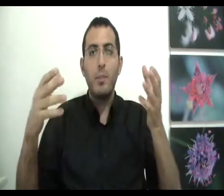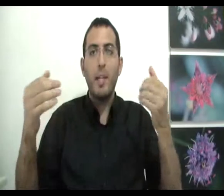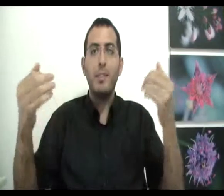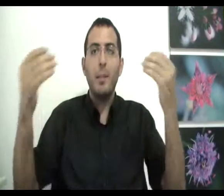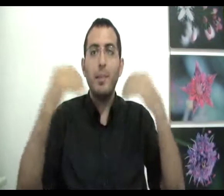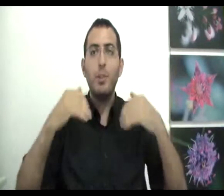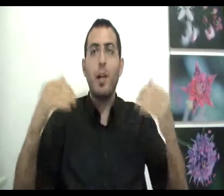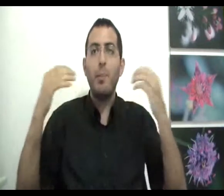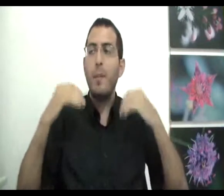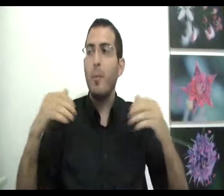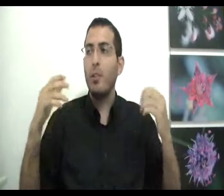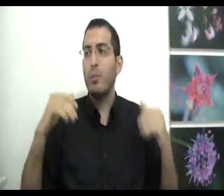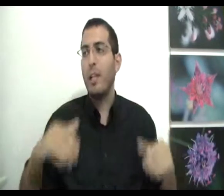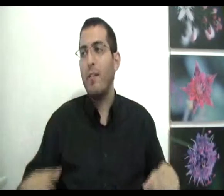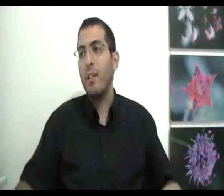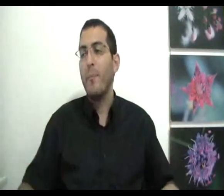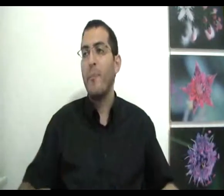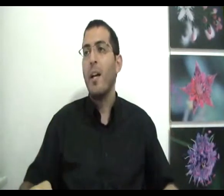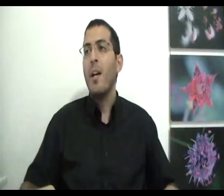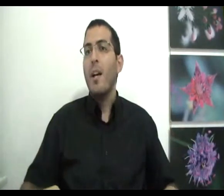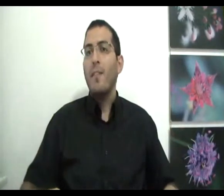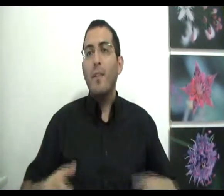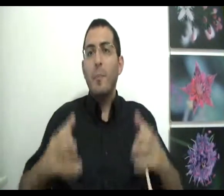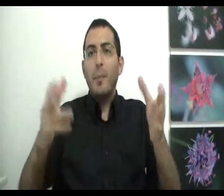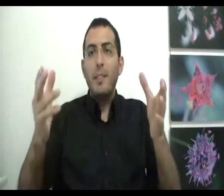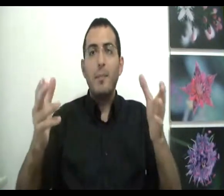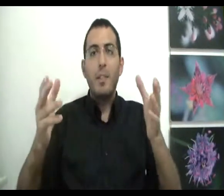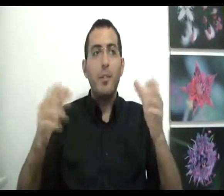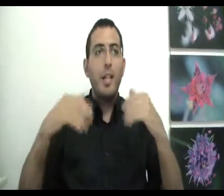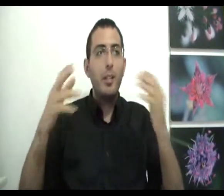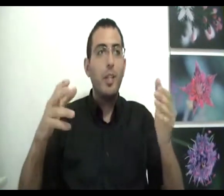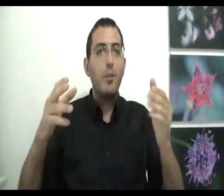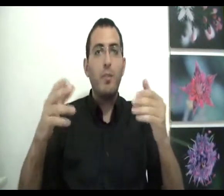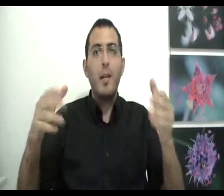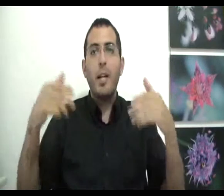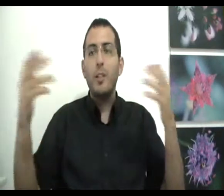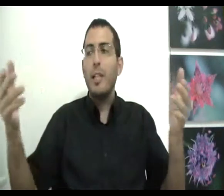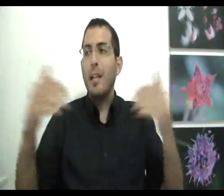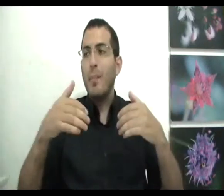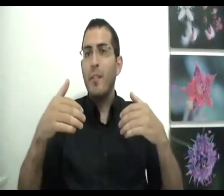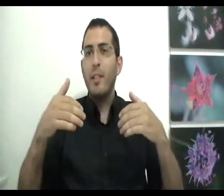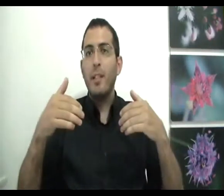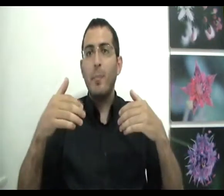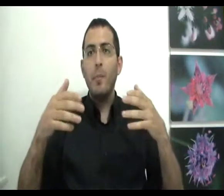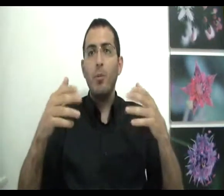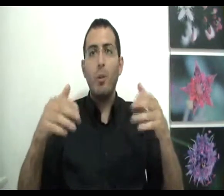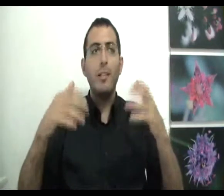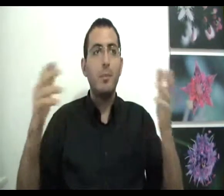זה בגלל שבעצם יש דברים פנימיים יותר שהוא צריך להבין ואף על פי כן בעצם עכשיו השאלה נשאלת ולמה קשה לאדם להבין את הפנימיות אוקיי אז